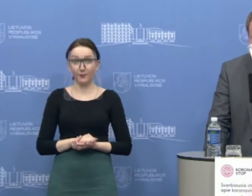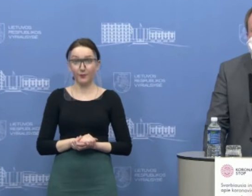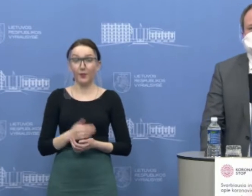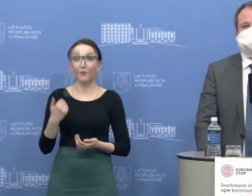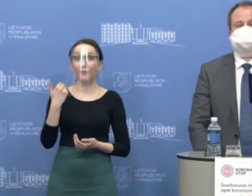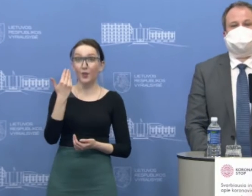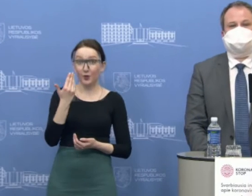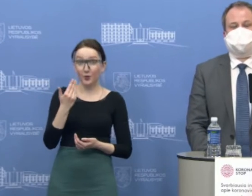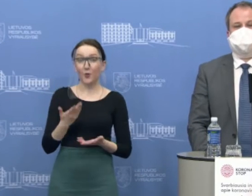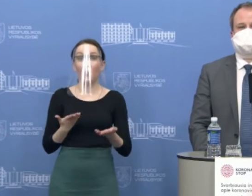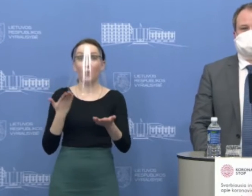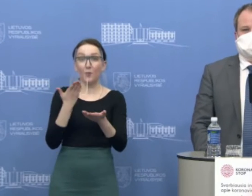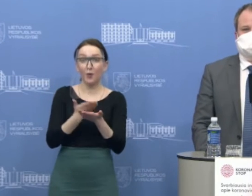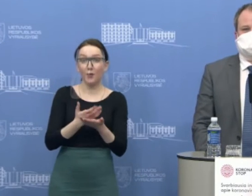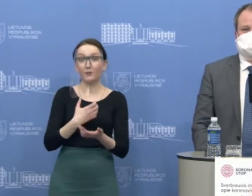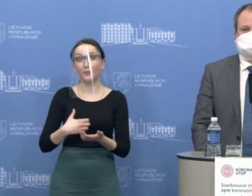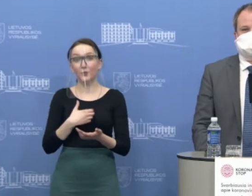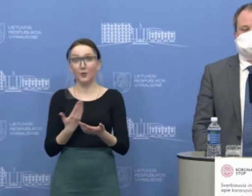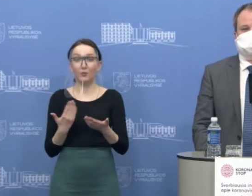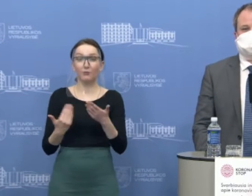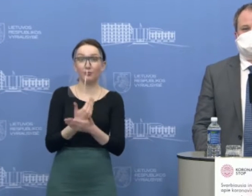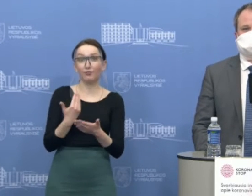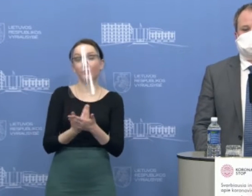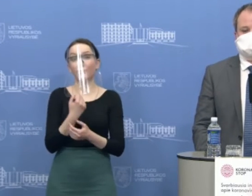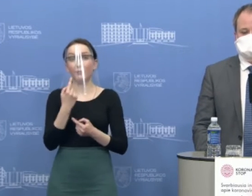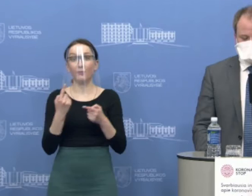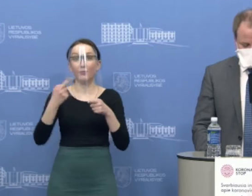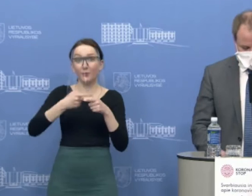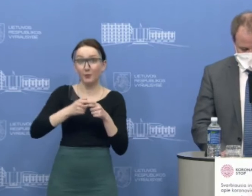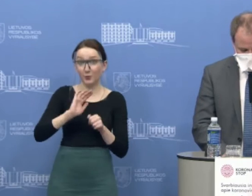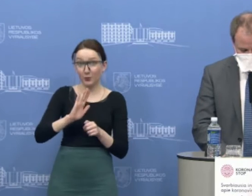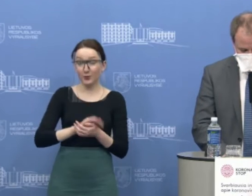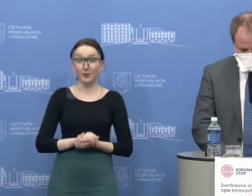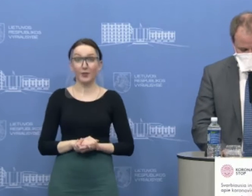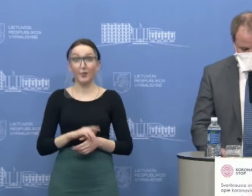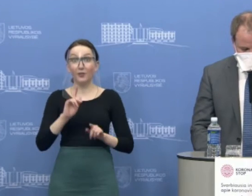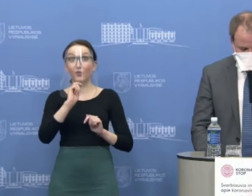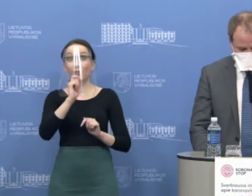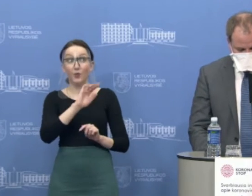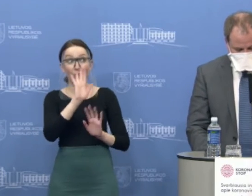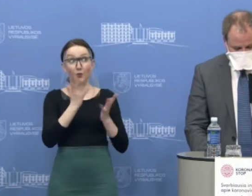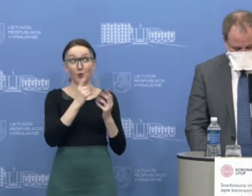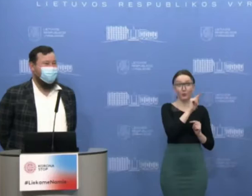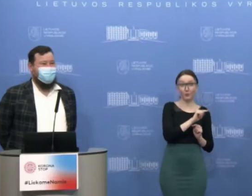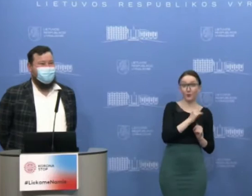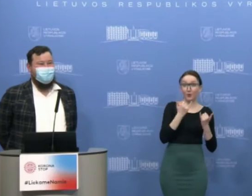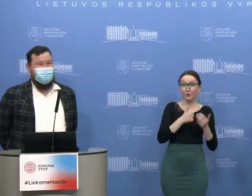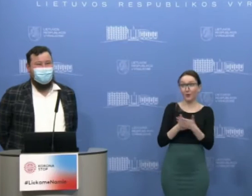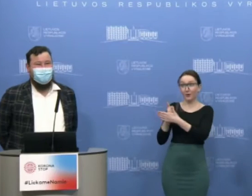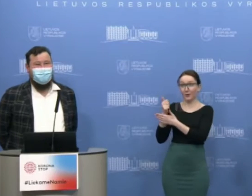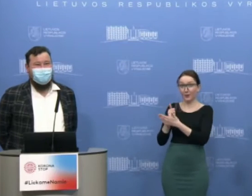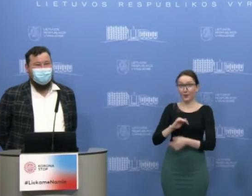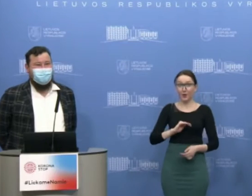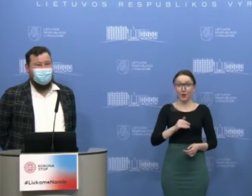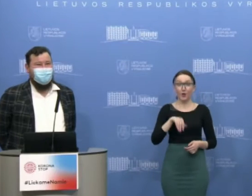Paskui aš pateiksiu keletą aktualių ir atsakysiu į klausimus, jeigu tokių būtų. Tai kolegos perdu du žodį, gerbiamam